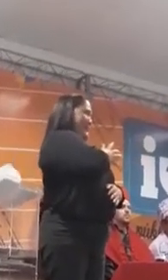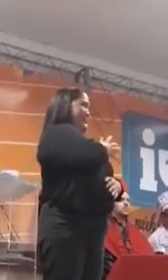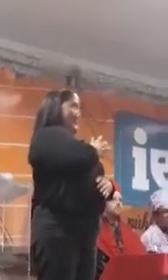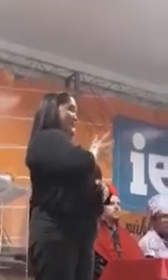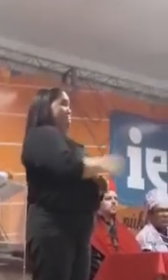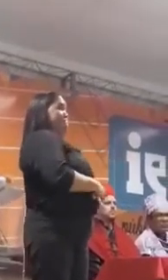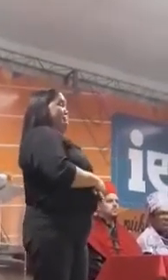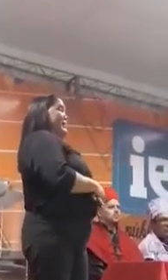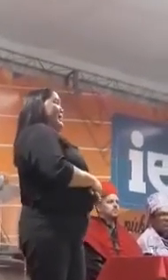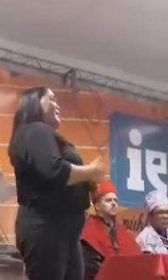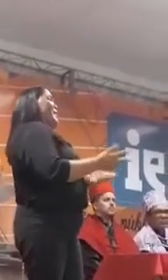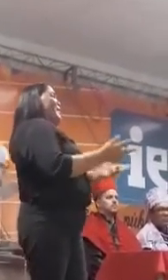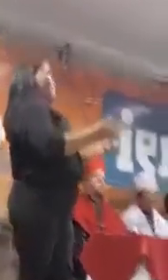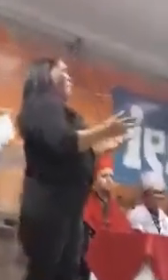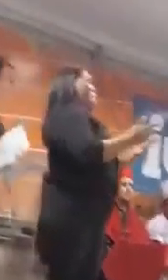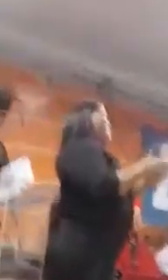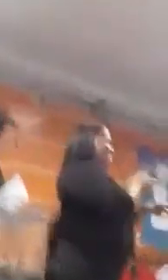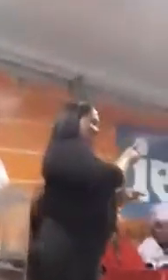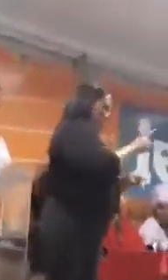por hoje, é só!